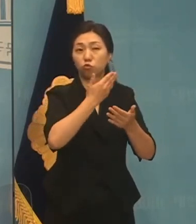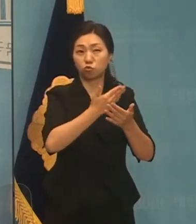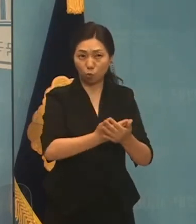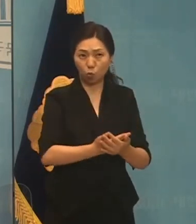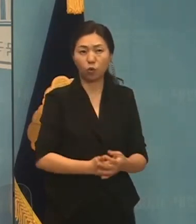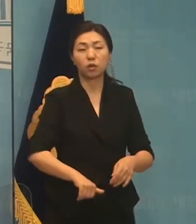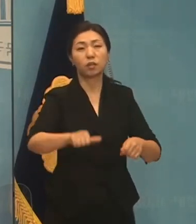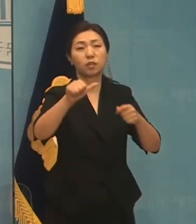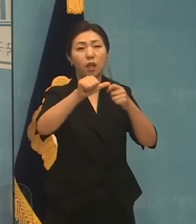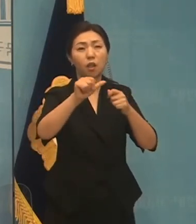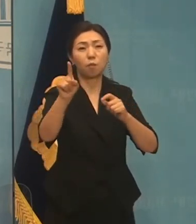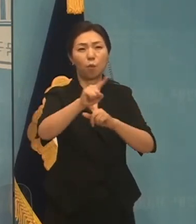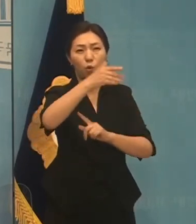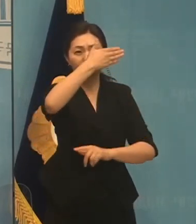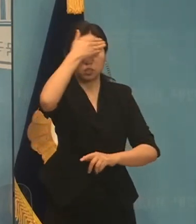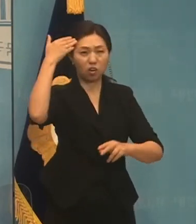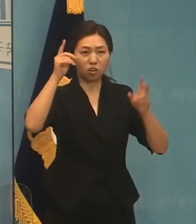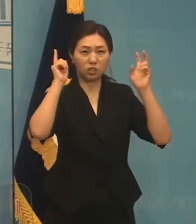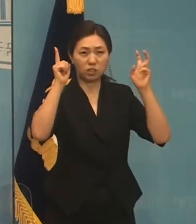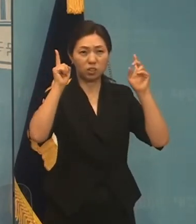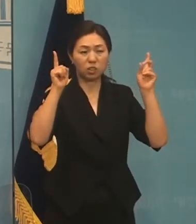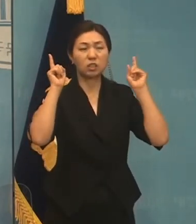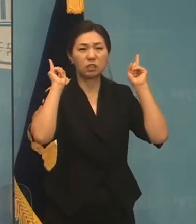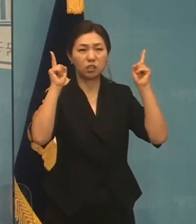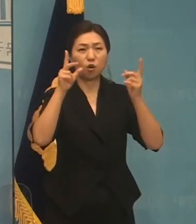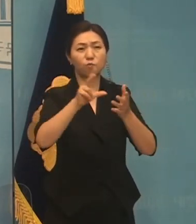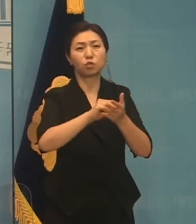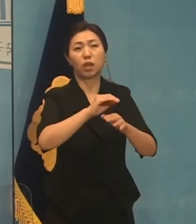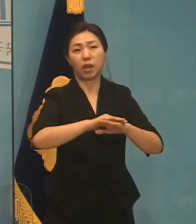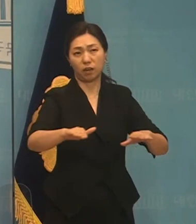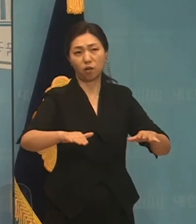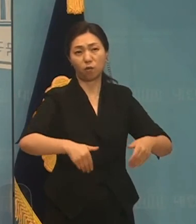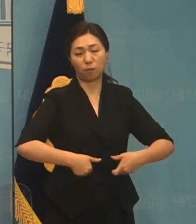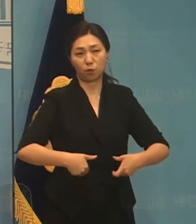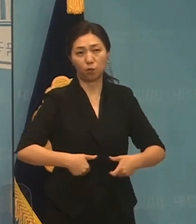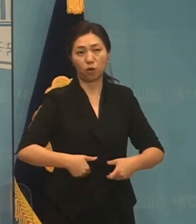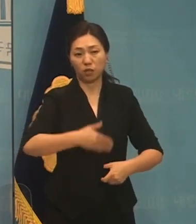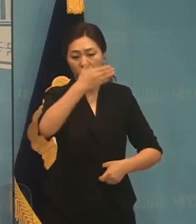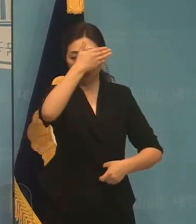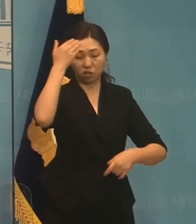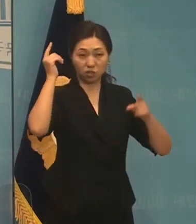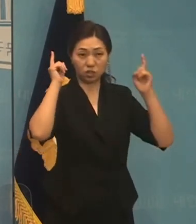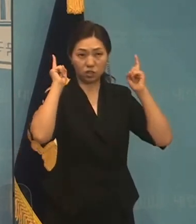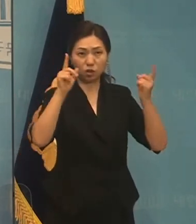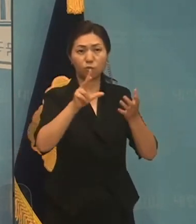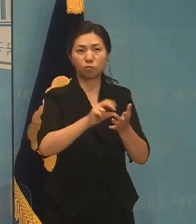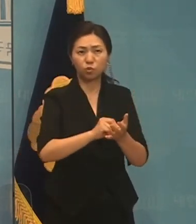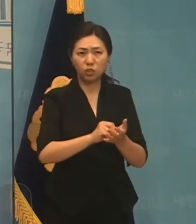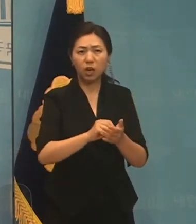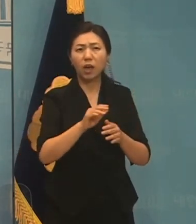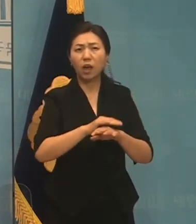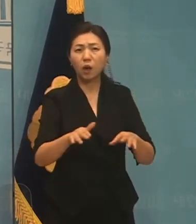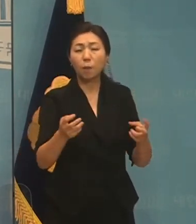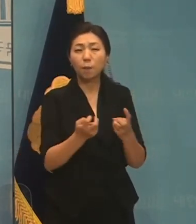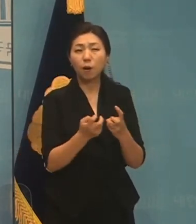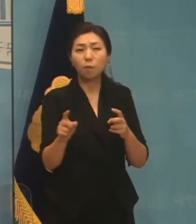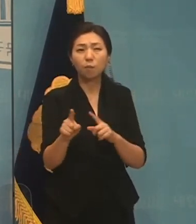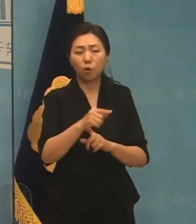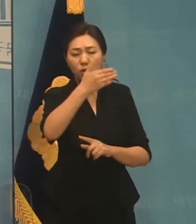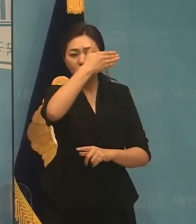다섯 문제는 청년실업 문제를 해결해야 합니다. 청년실업은 청년들만의 고통이 아니라